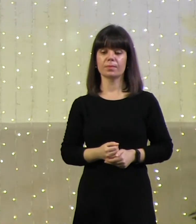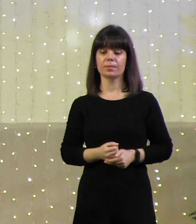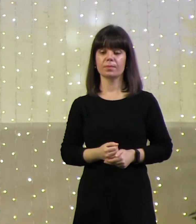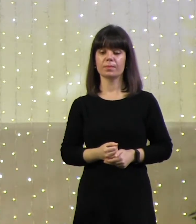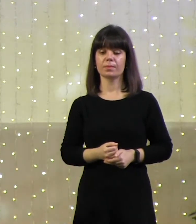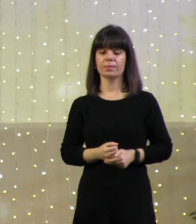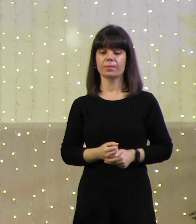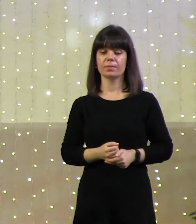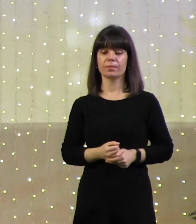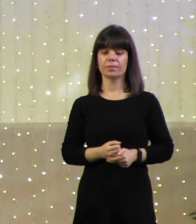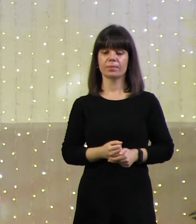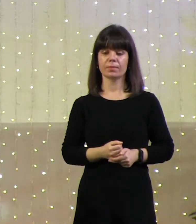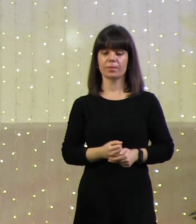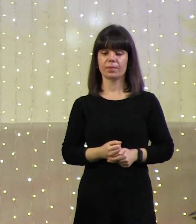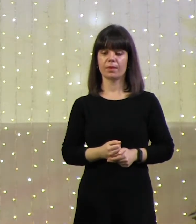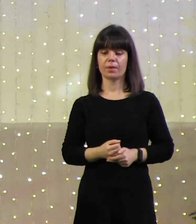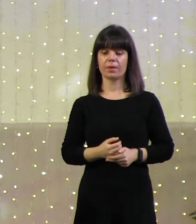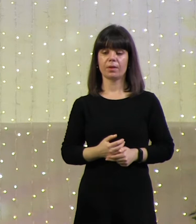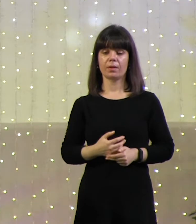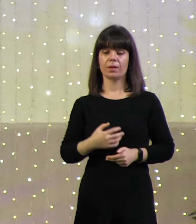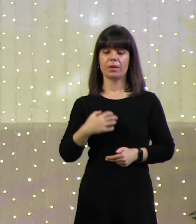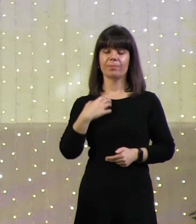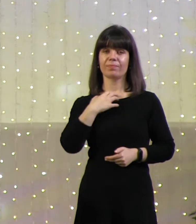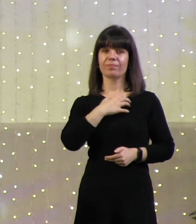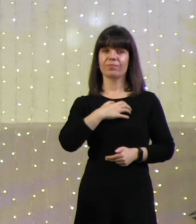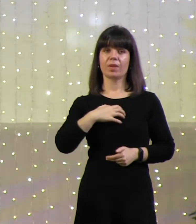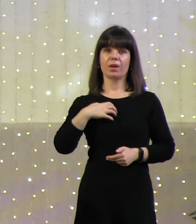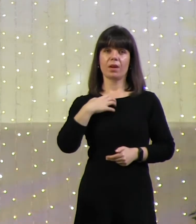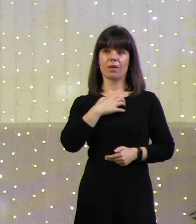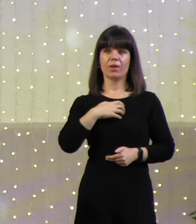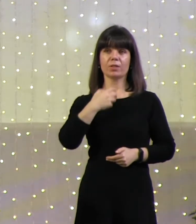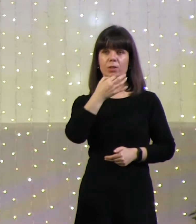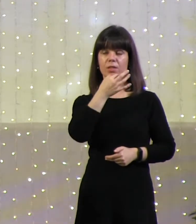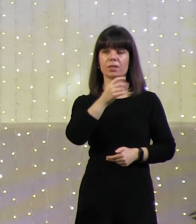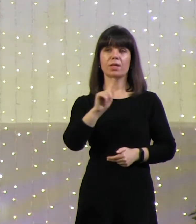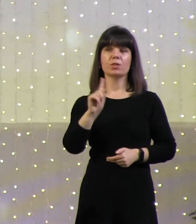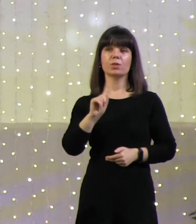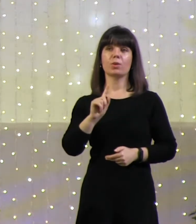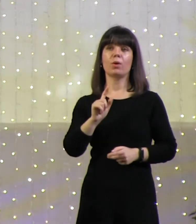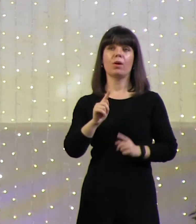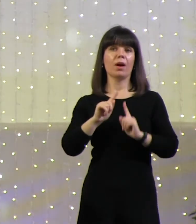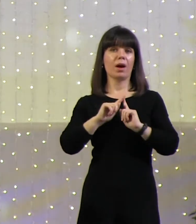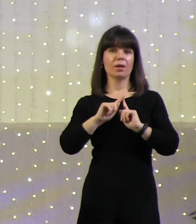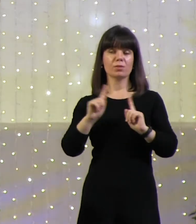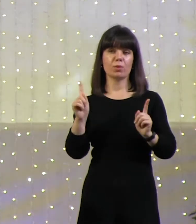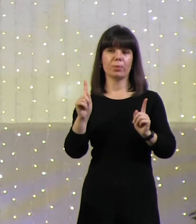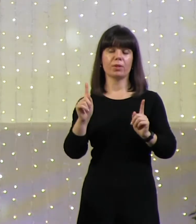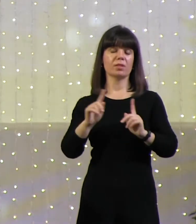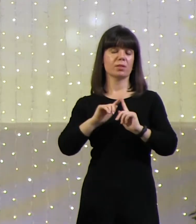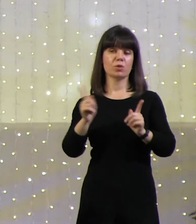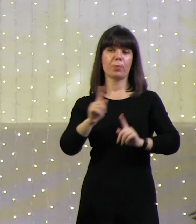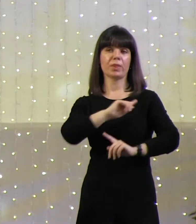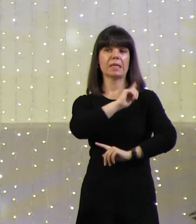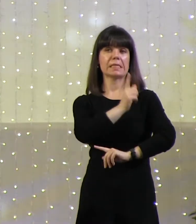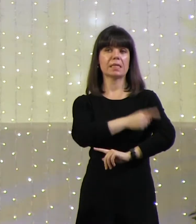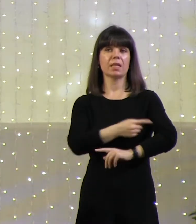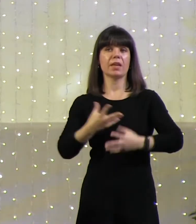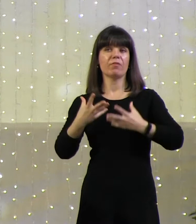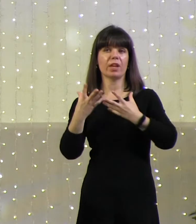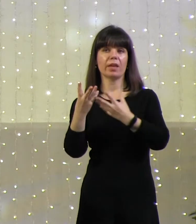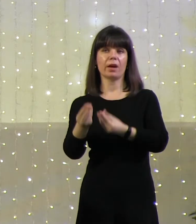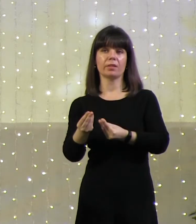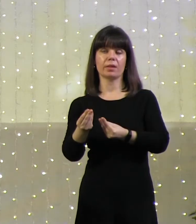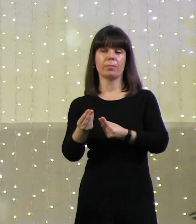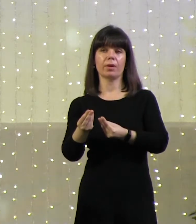Конечно, важно отметить, что особенным образом, с особой силой, с особым влиянием,